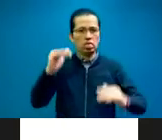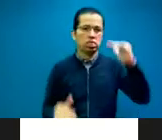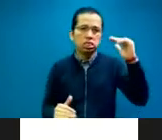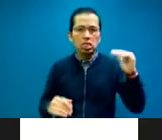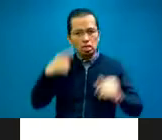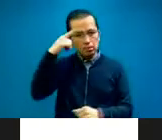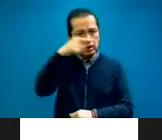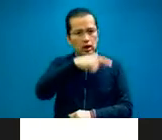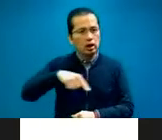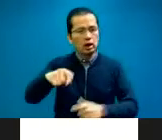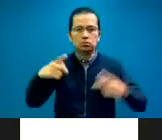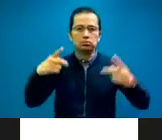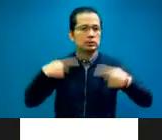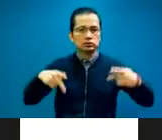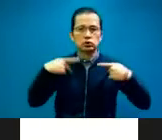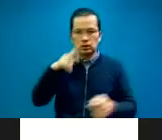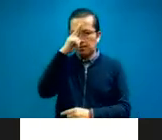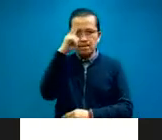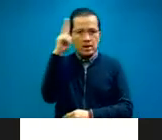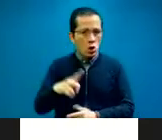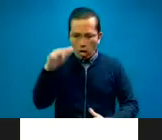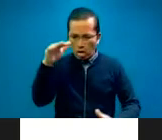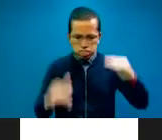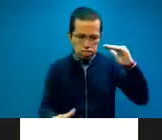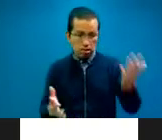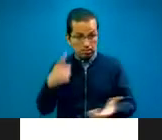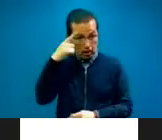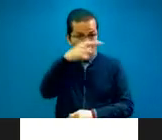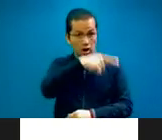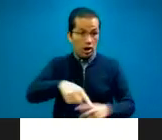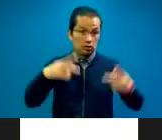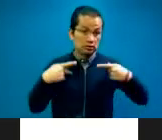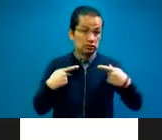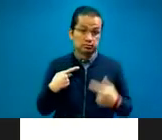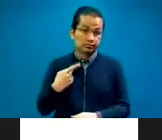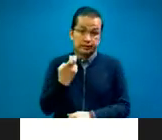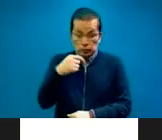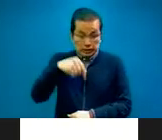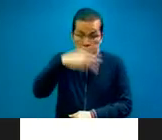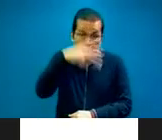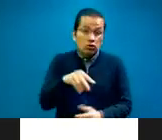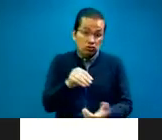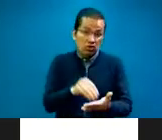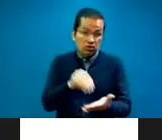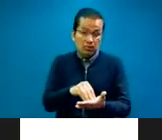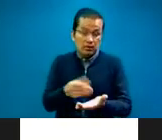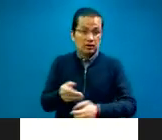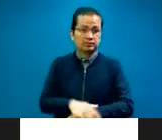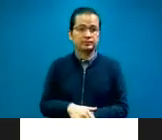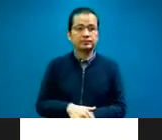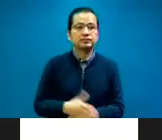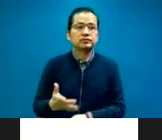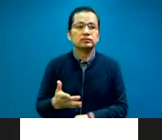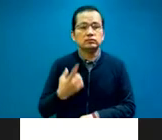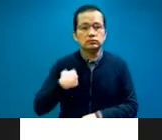hace peores muchas brechas que, lamentablemente, todavía tenemos nuestro país, y que, como decía hace un ratito, nosotros los